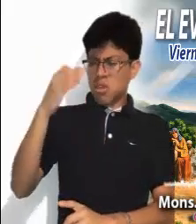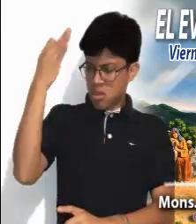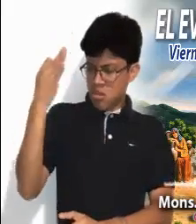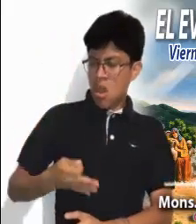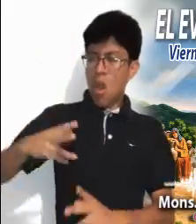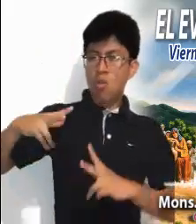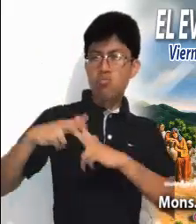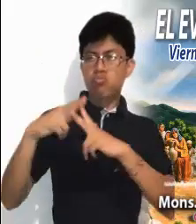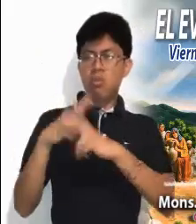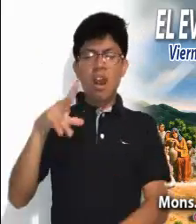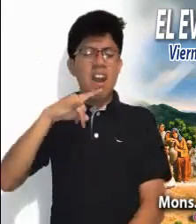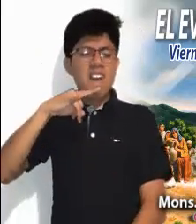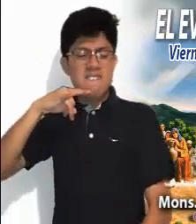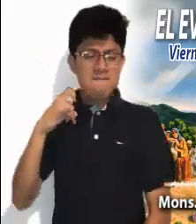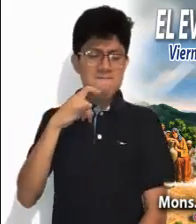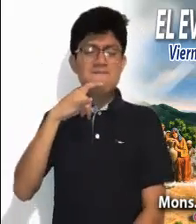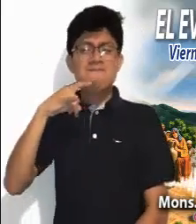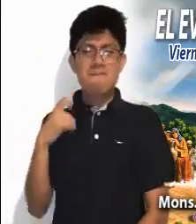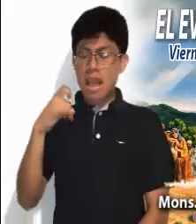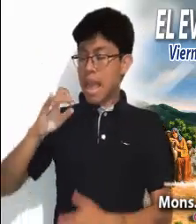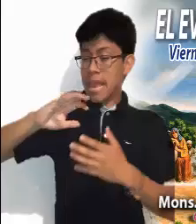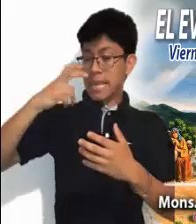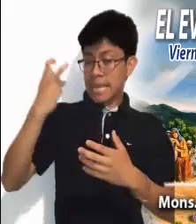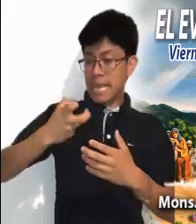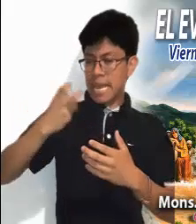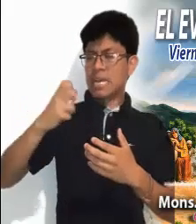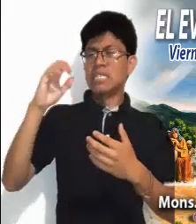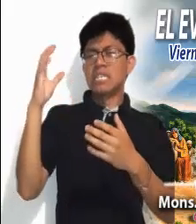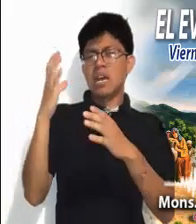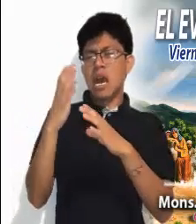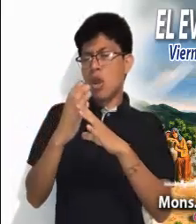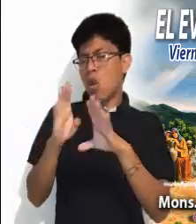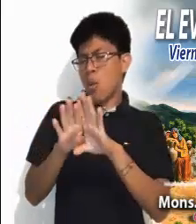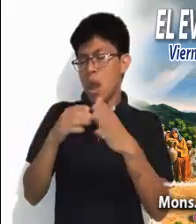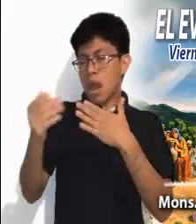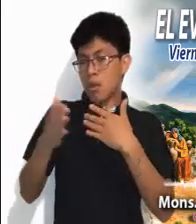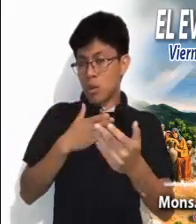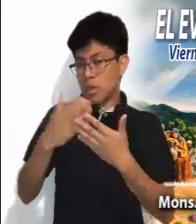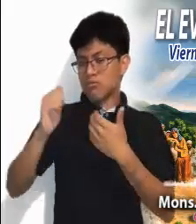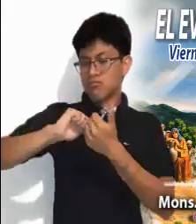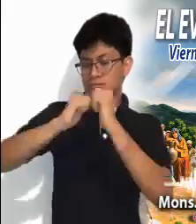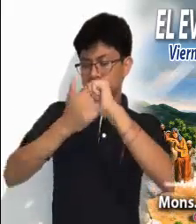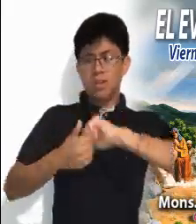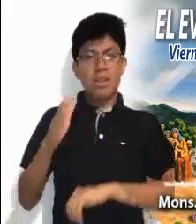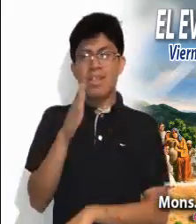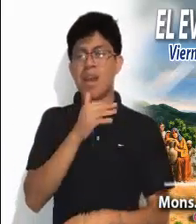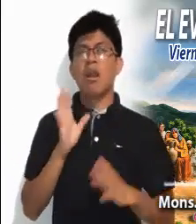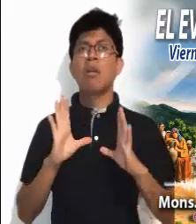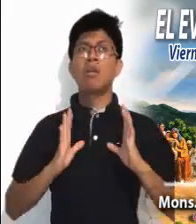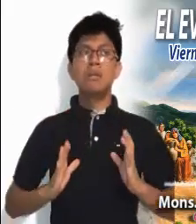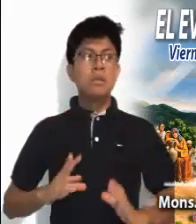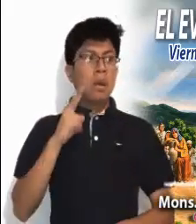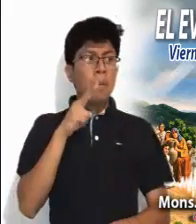a esforzarse y a transformar esta situación. No puede estar